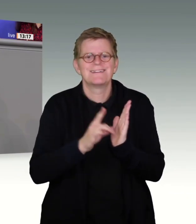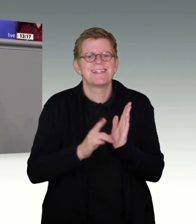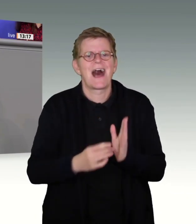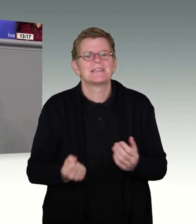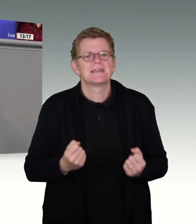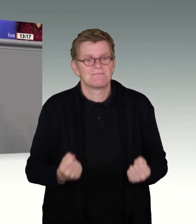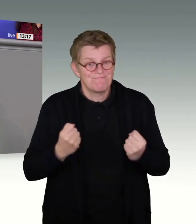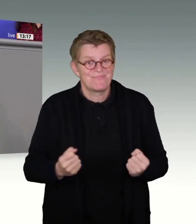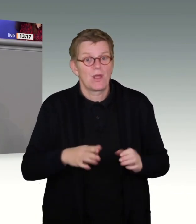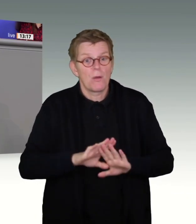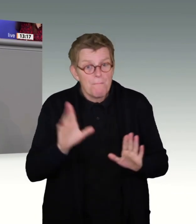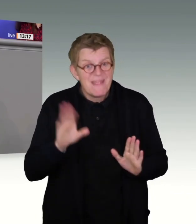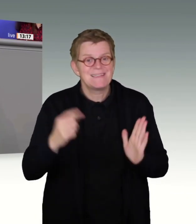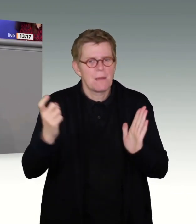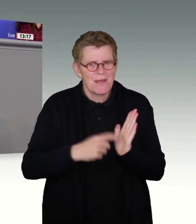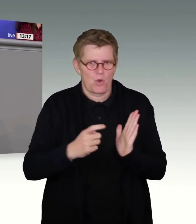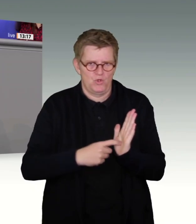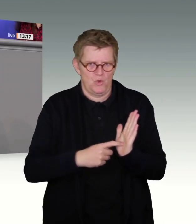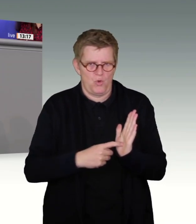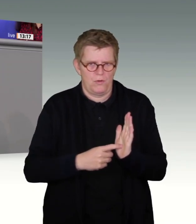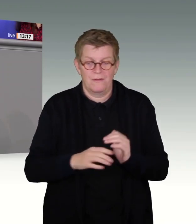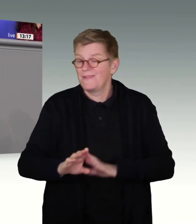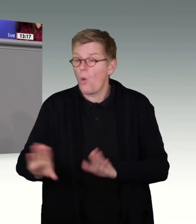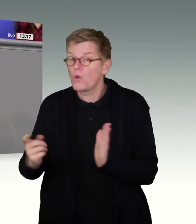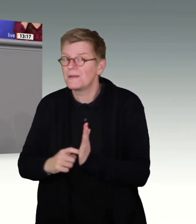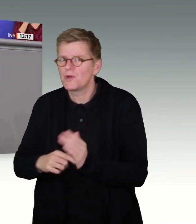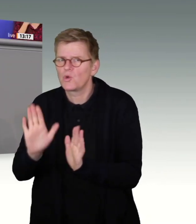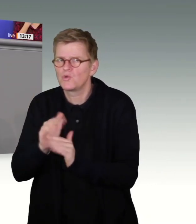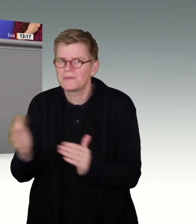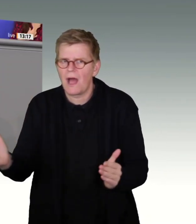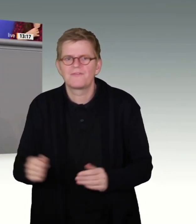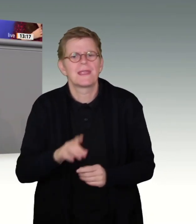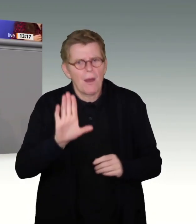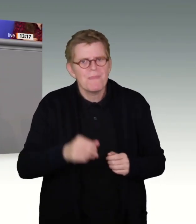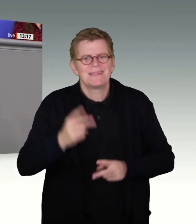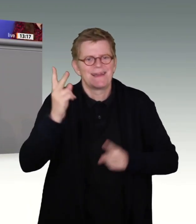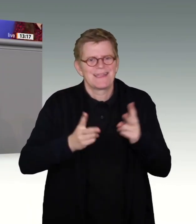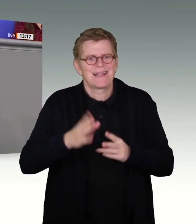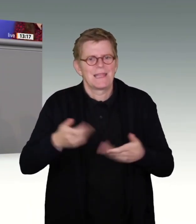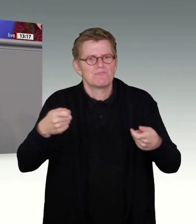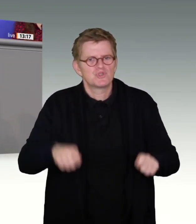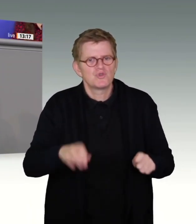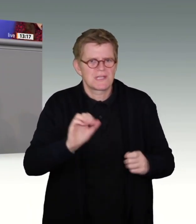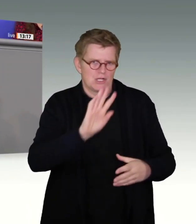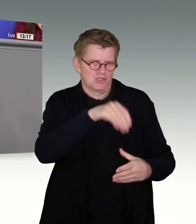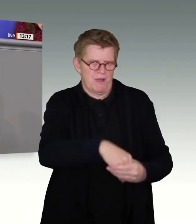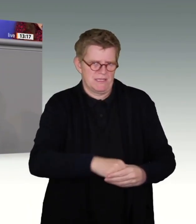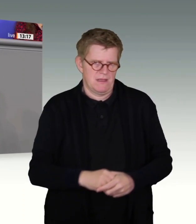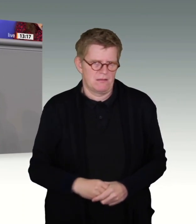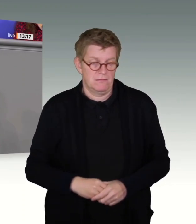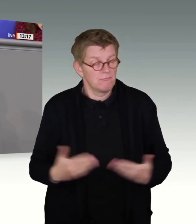anlassbezogen, nicht anlasslos und durch richterlichen Beschluss gespeichert werden können. Also, glaube, diese